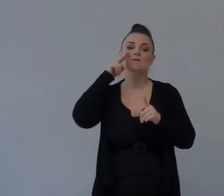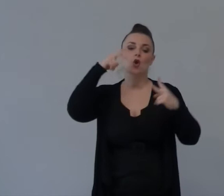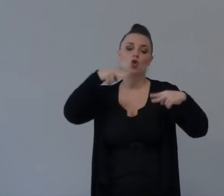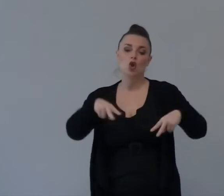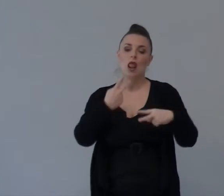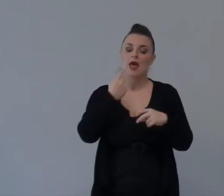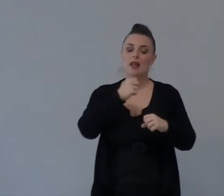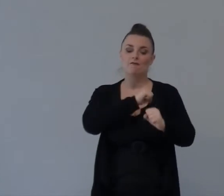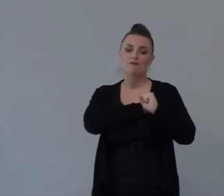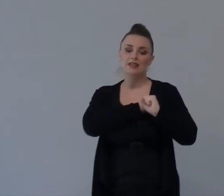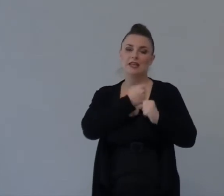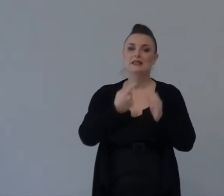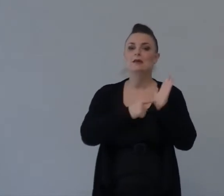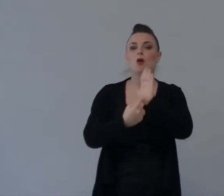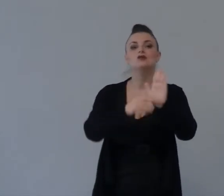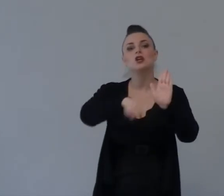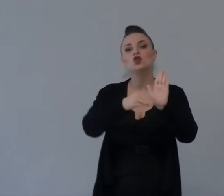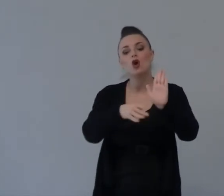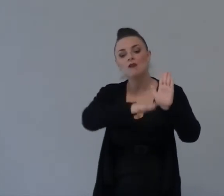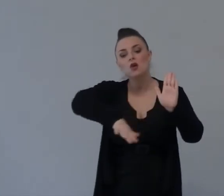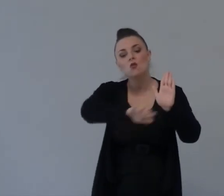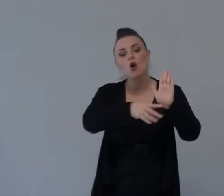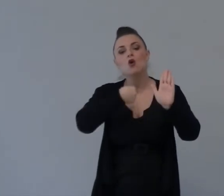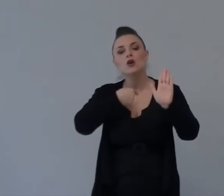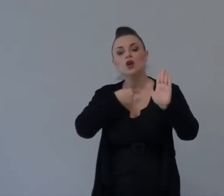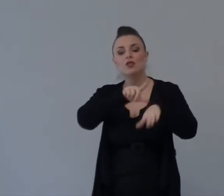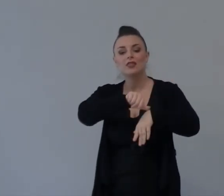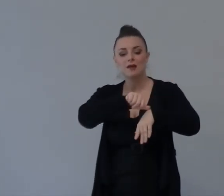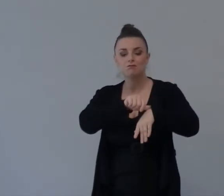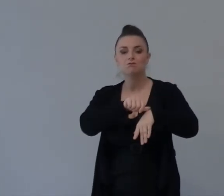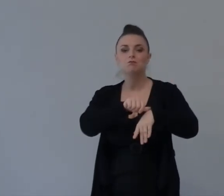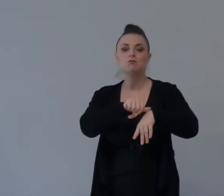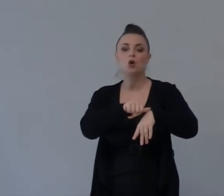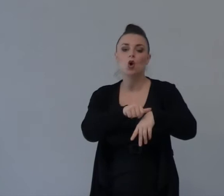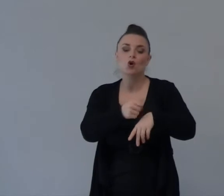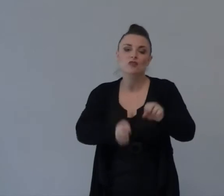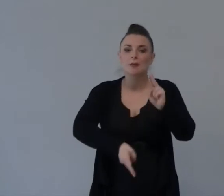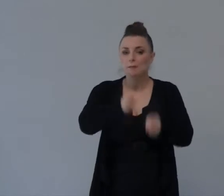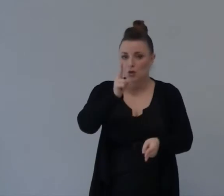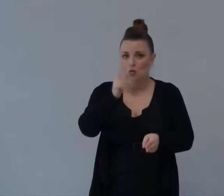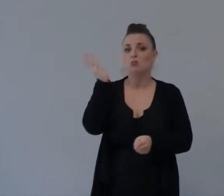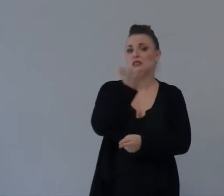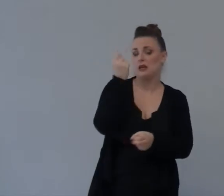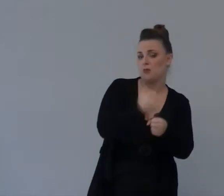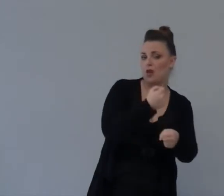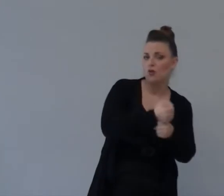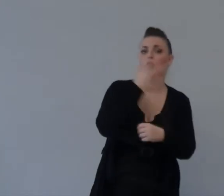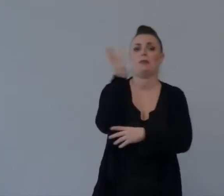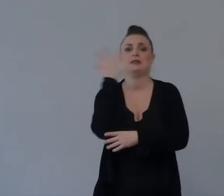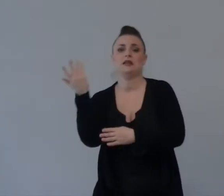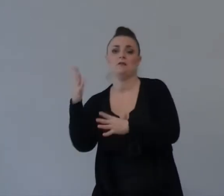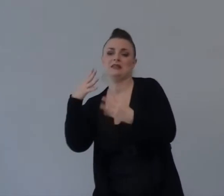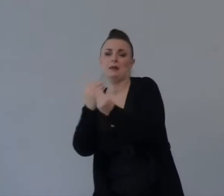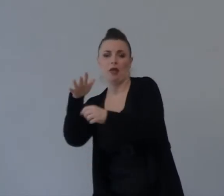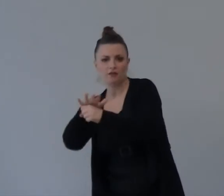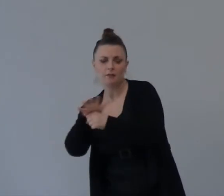Pieno Pieno Poi Puoi Possicli Il Signore Ti Chiami Il Giorno In Maniera Direta Ma